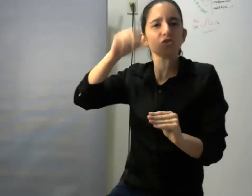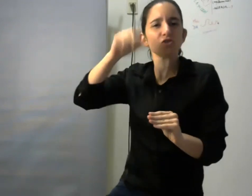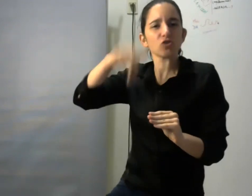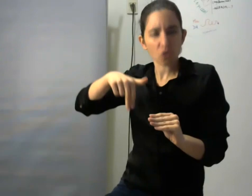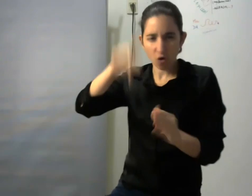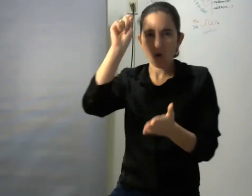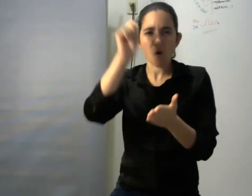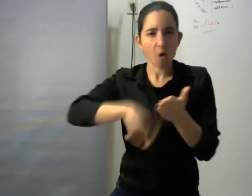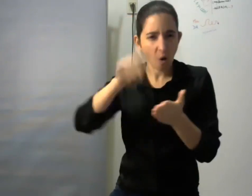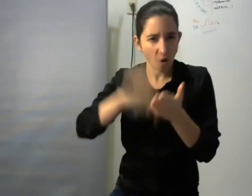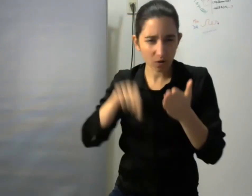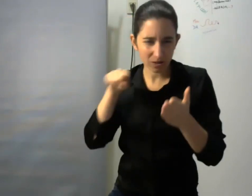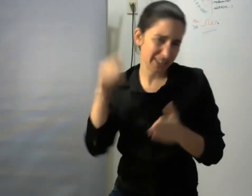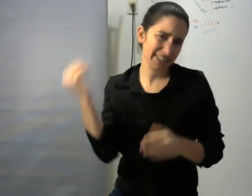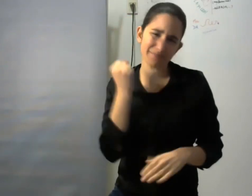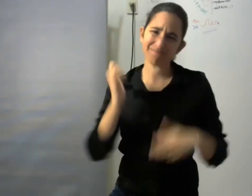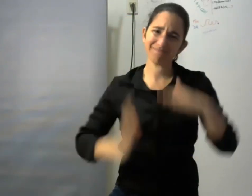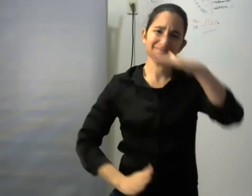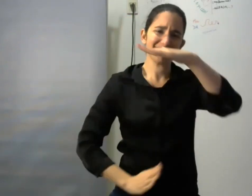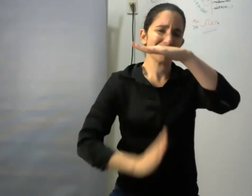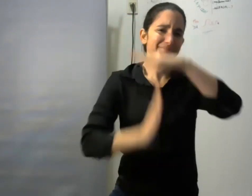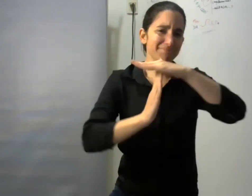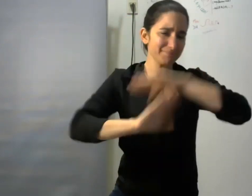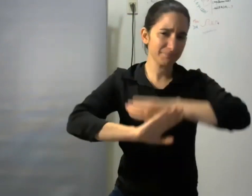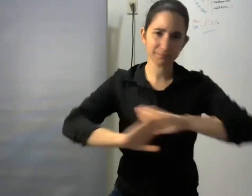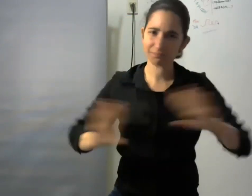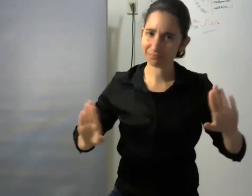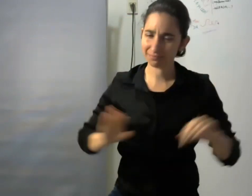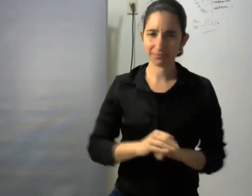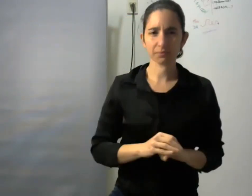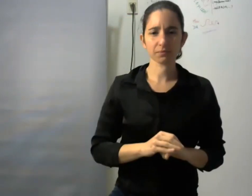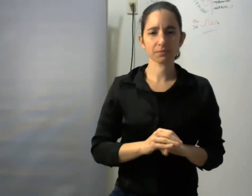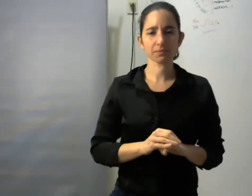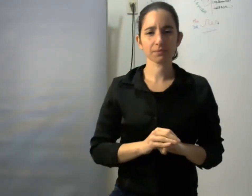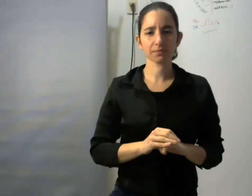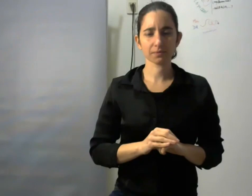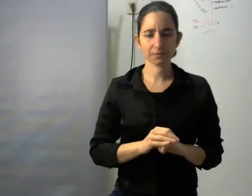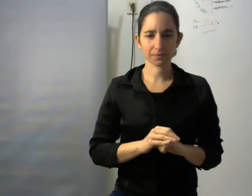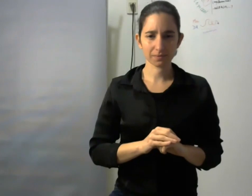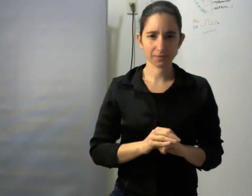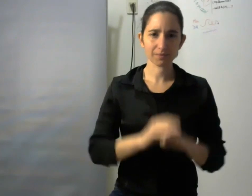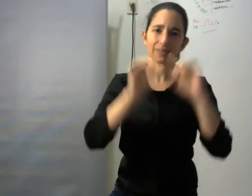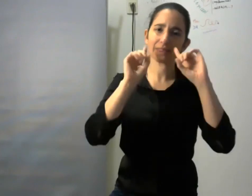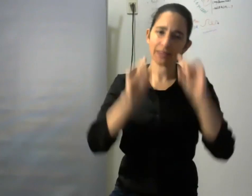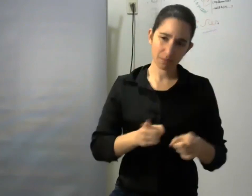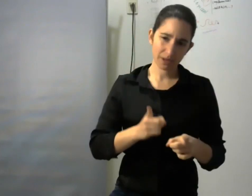fundamental de toda esta obra y después por supuesto Vero y Marina